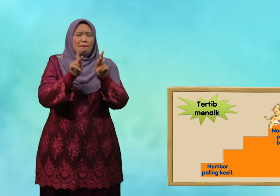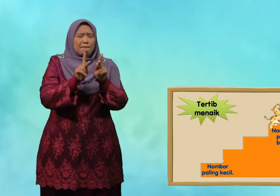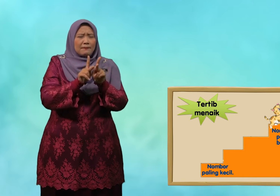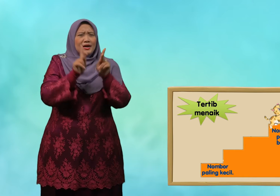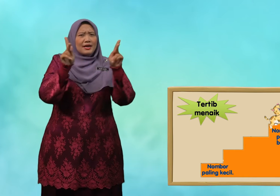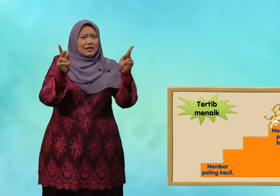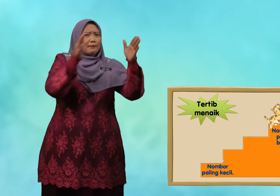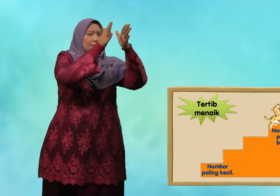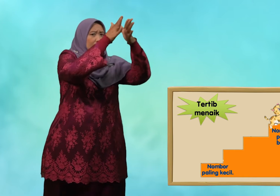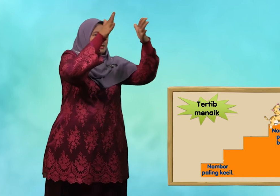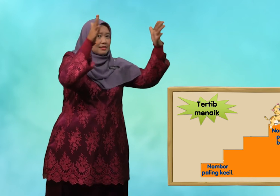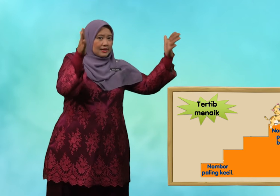paling besar.